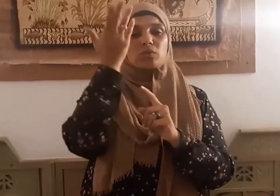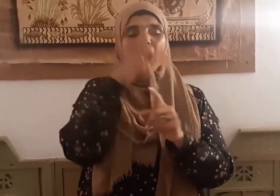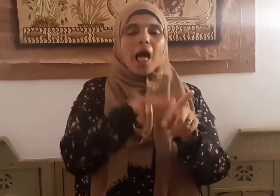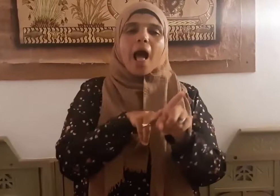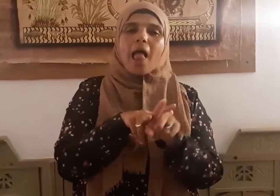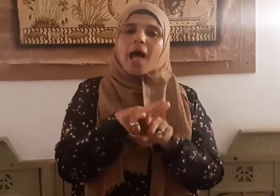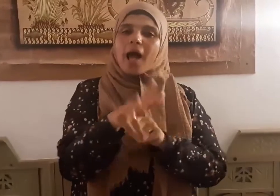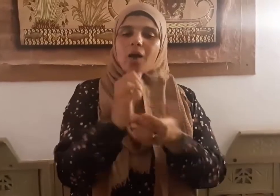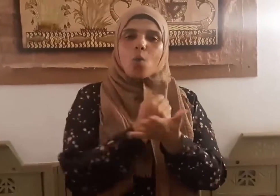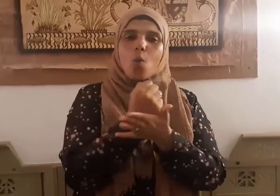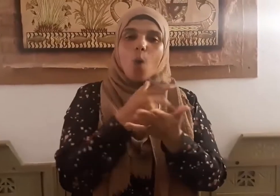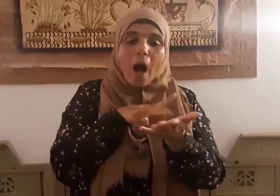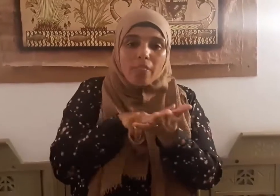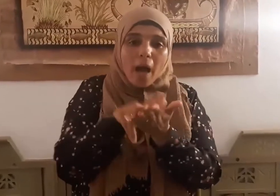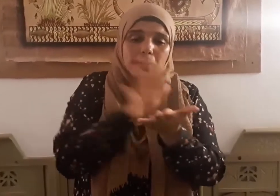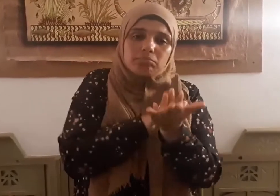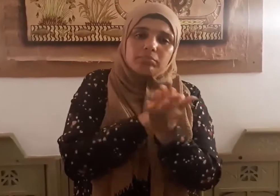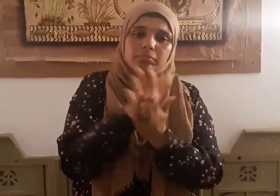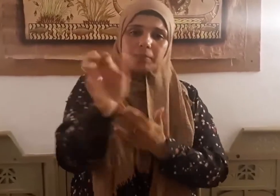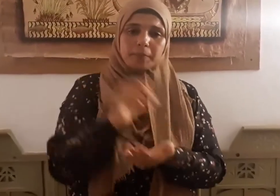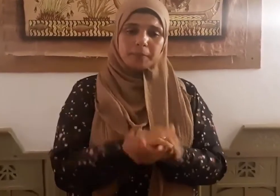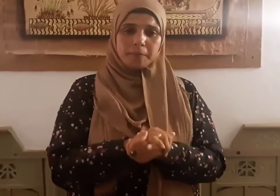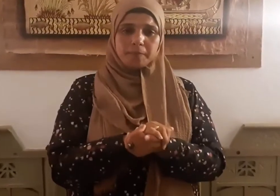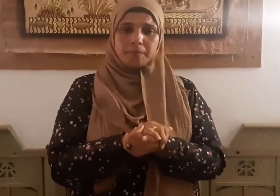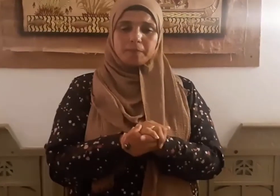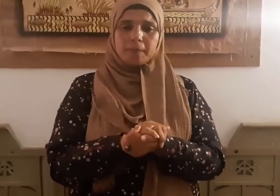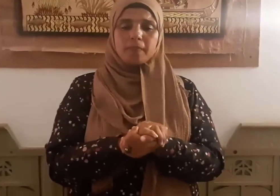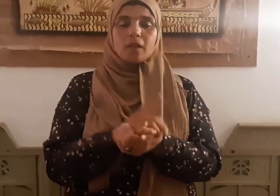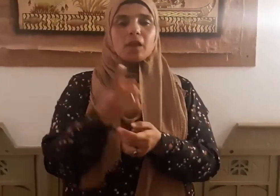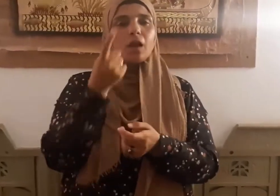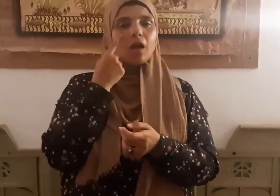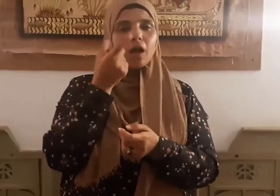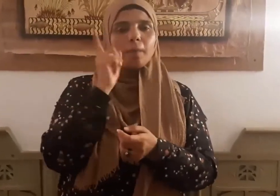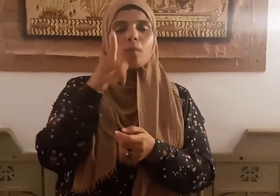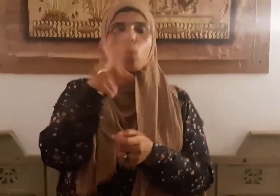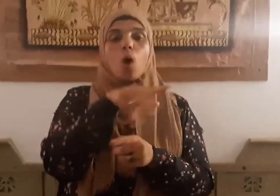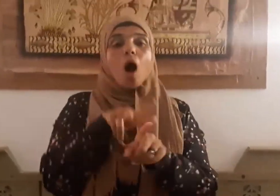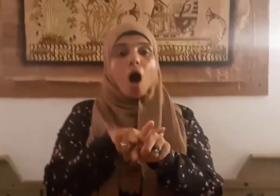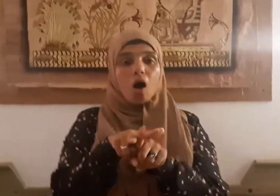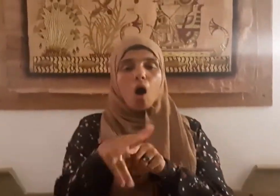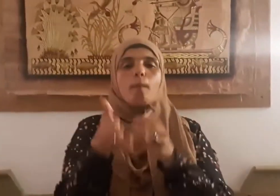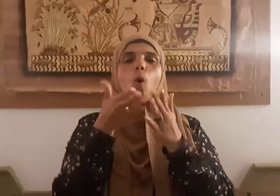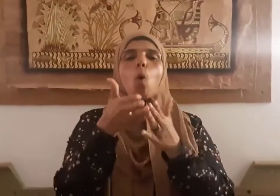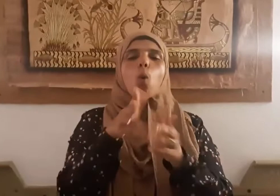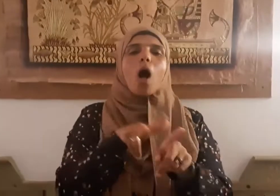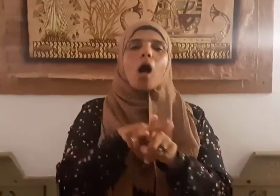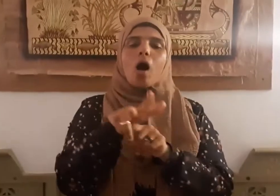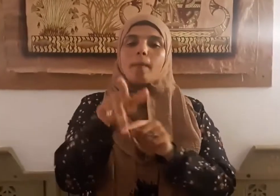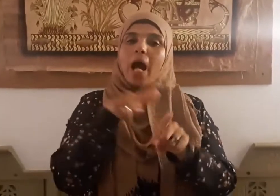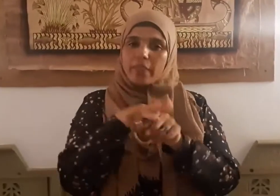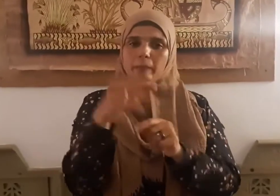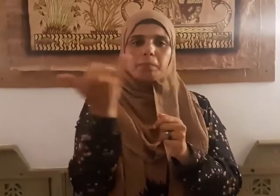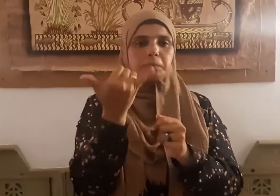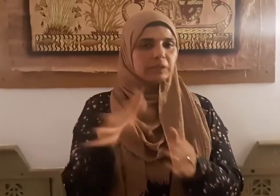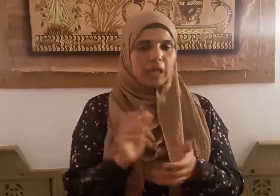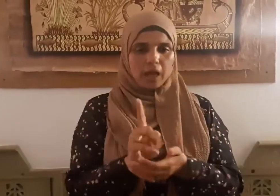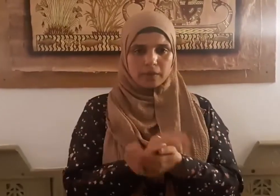والبوار فبئسة العاقبة وبئس المصير إن